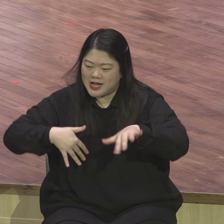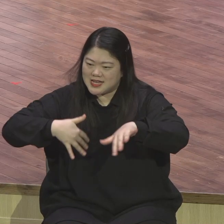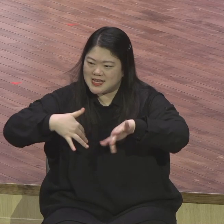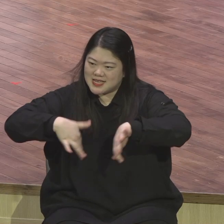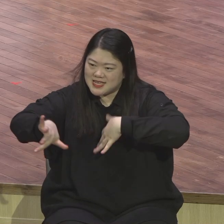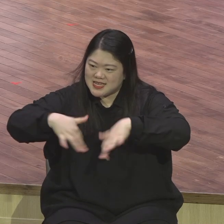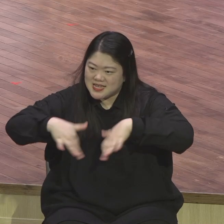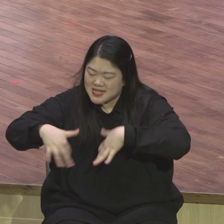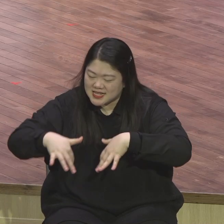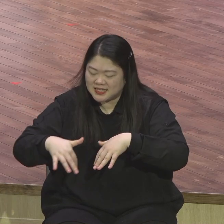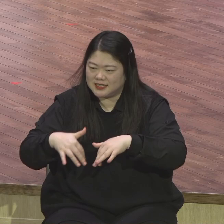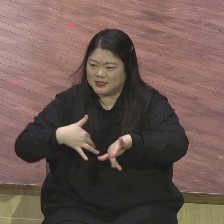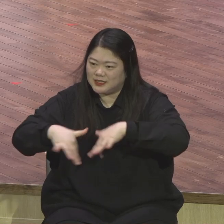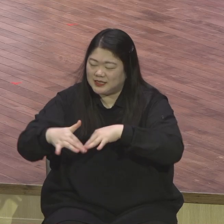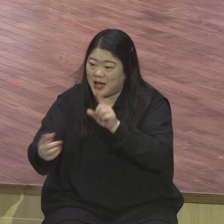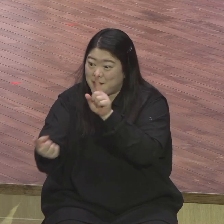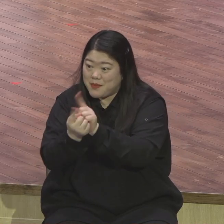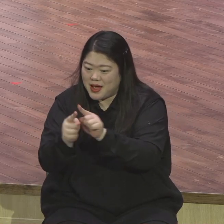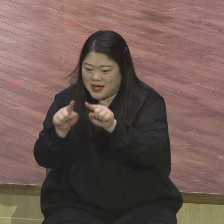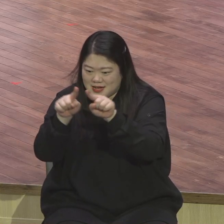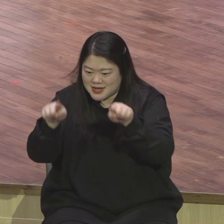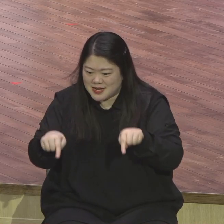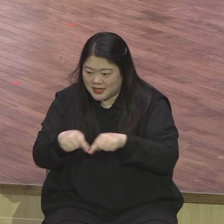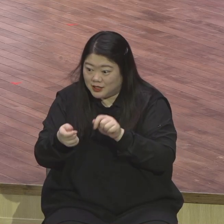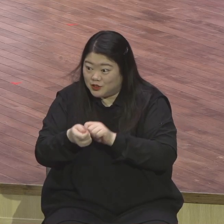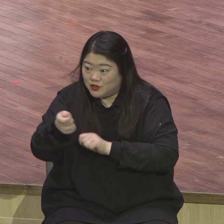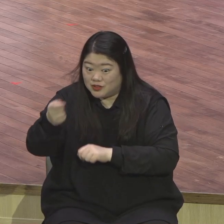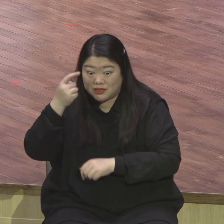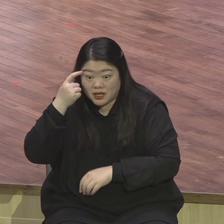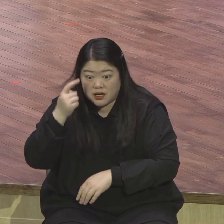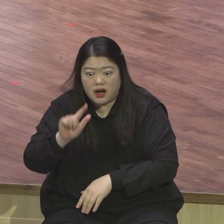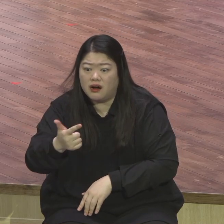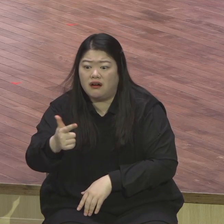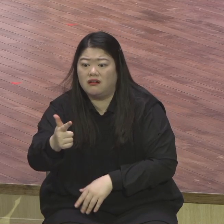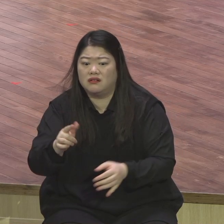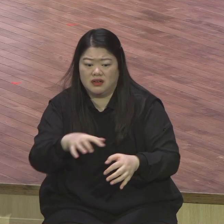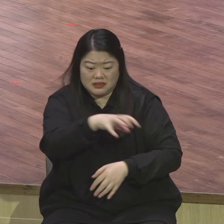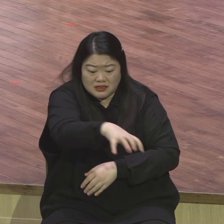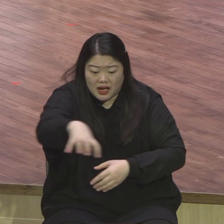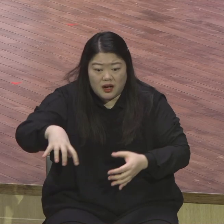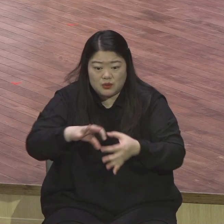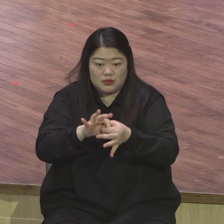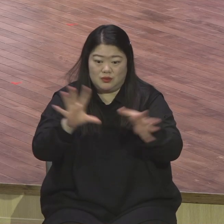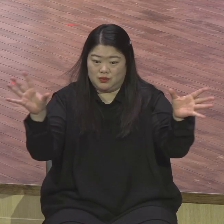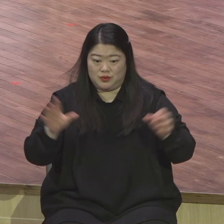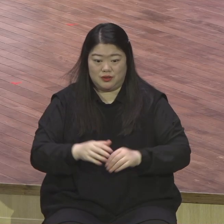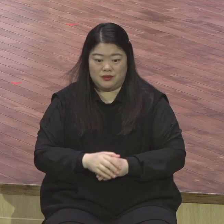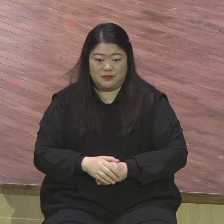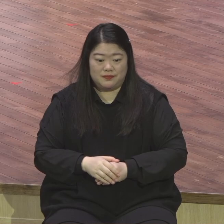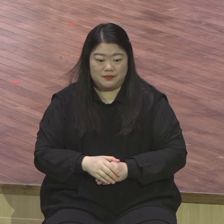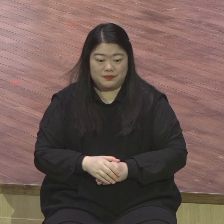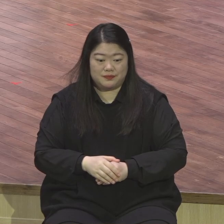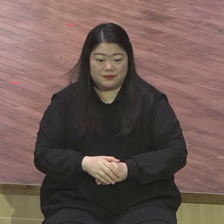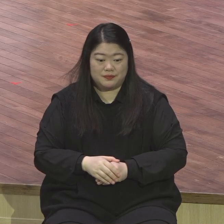움직이며 전진합니다 본문 9절에 보면 예수님께서 제자들과 변화산에서 머물러 계셨는 것이 아니라